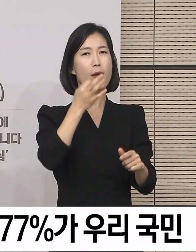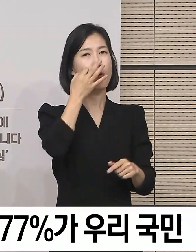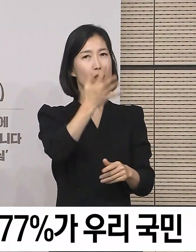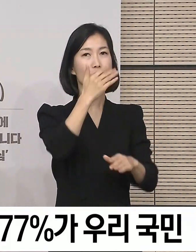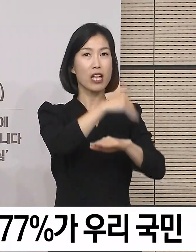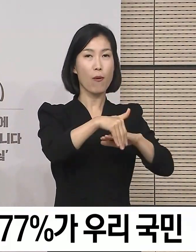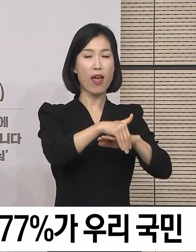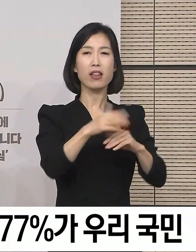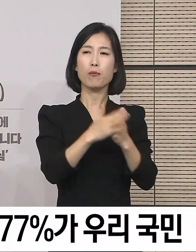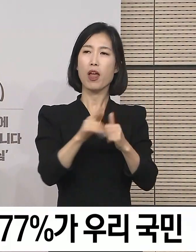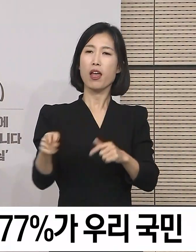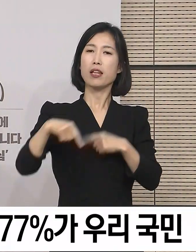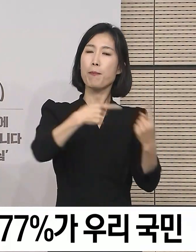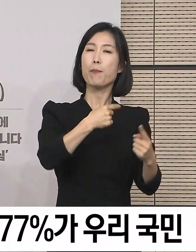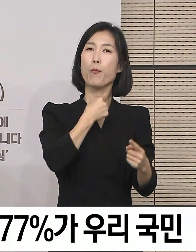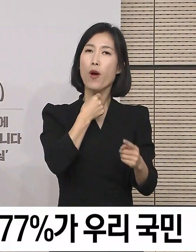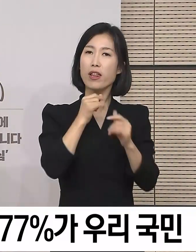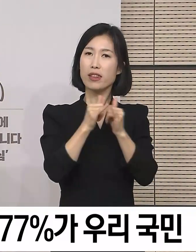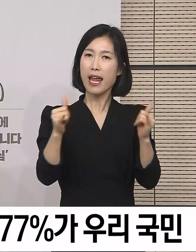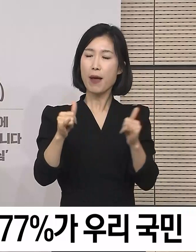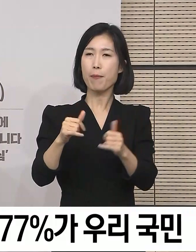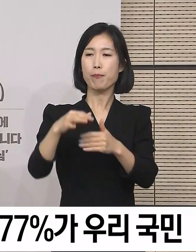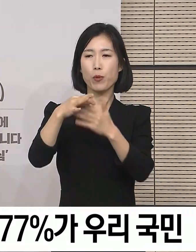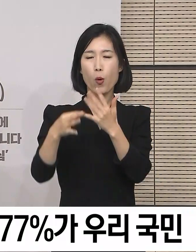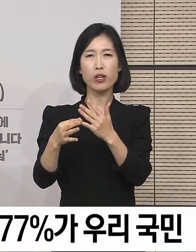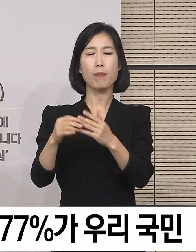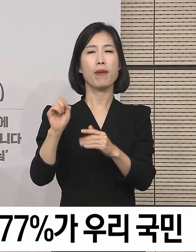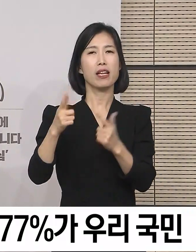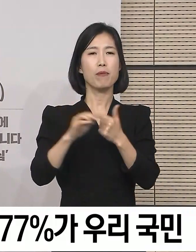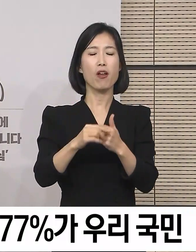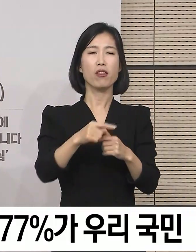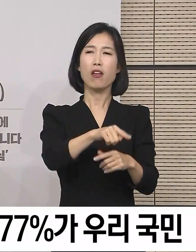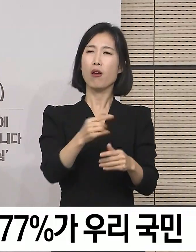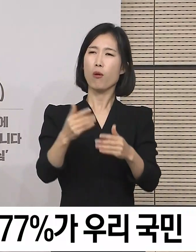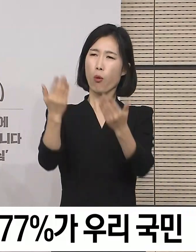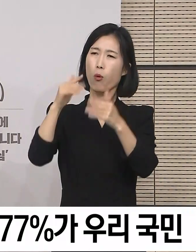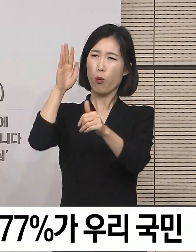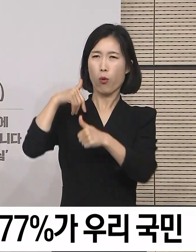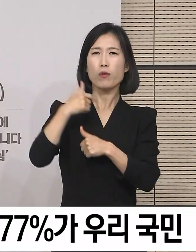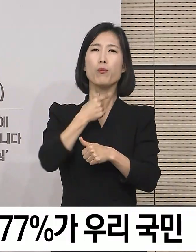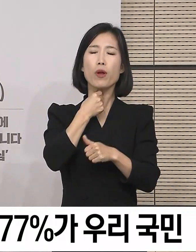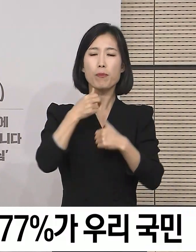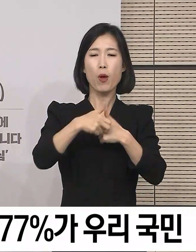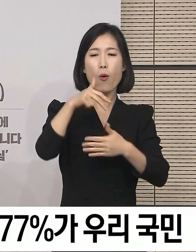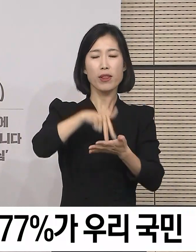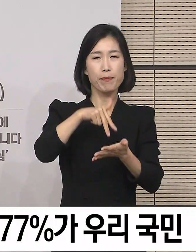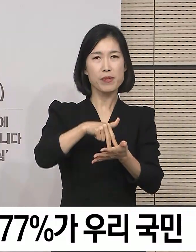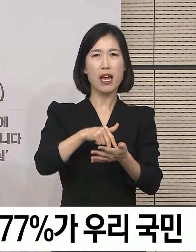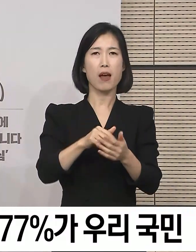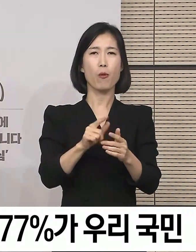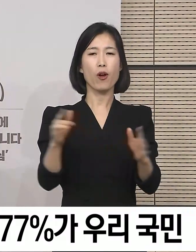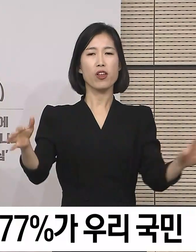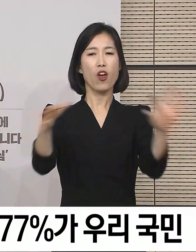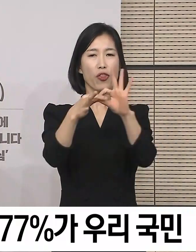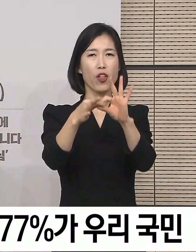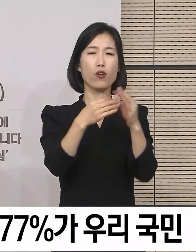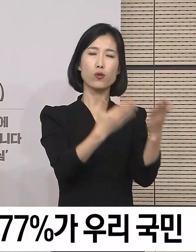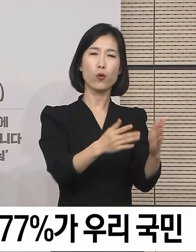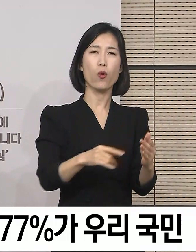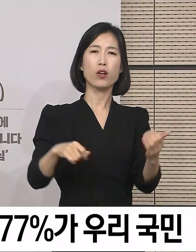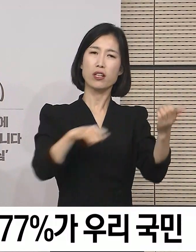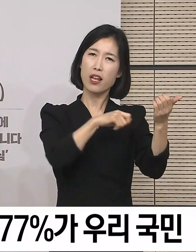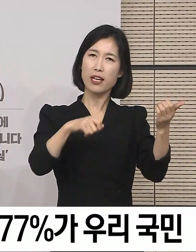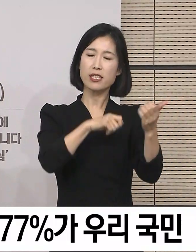예술단체와 프로그램 제공을 원하는 감염병 전담병원 또는 생활치료센터 현장을 연결하여 클래식,